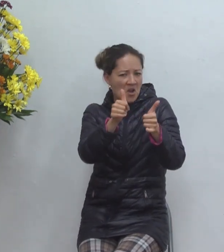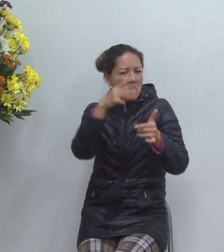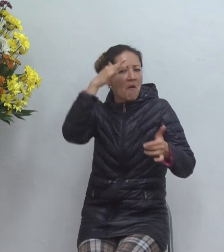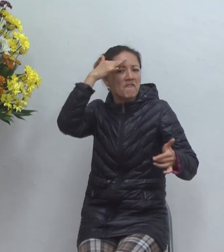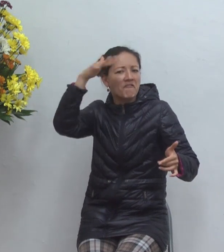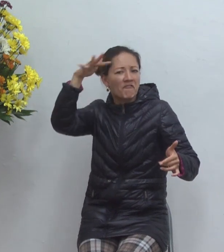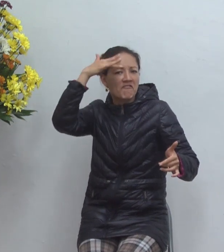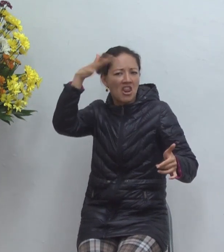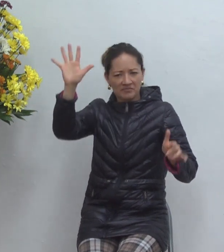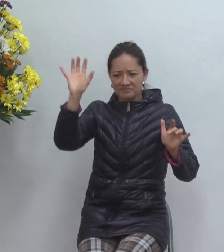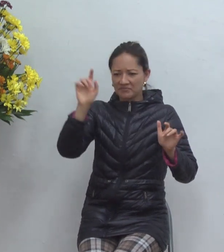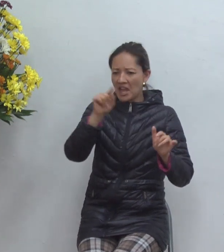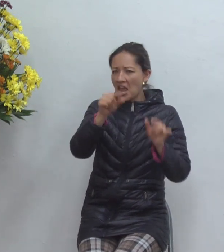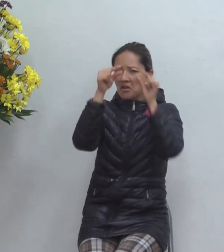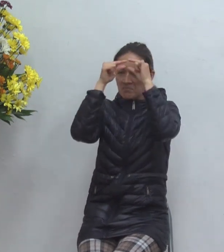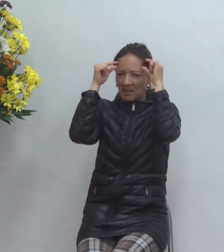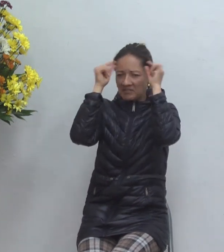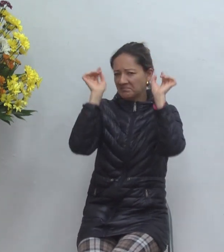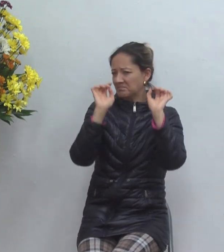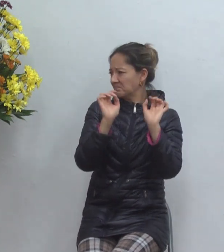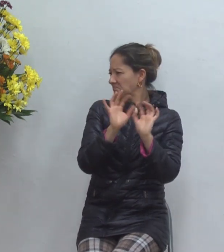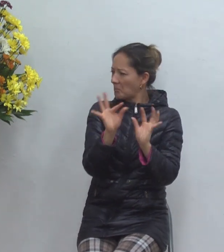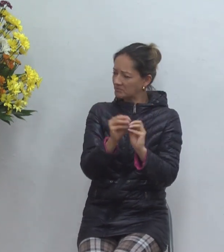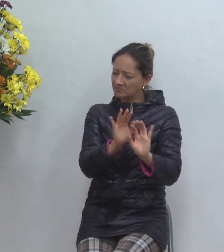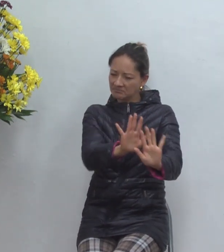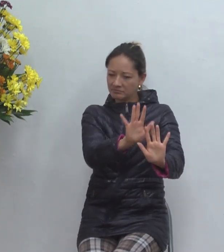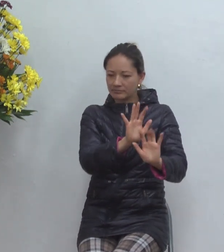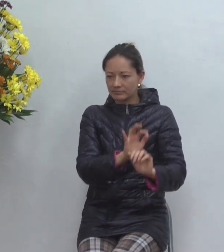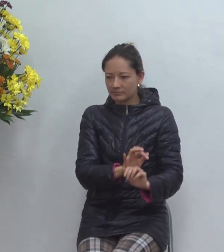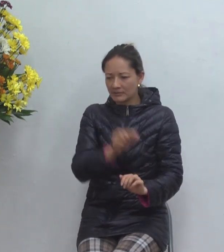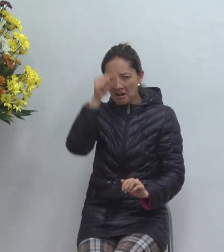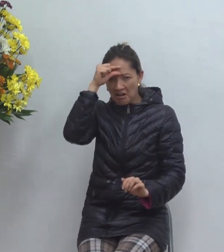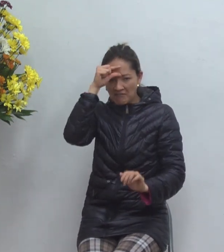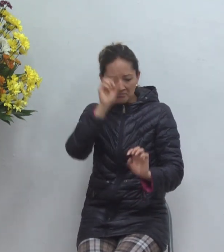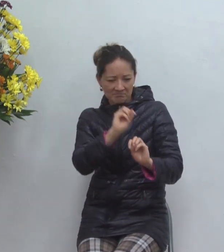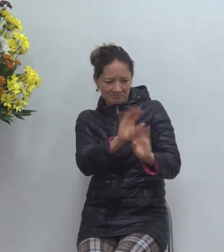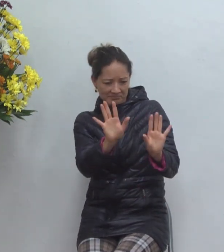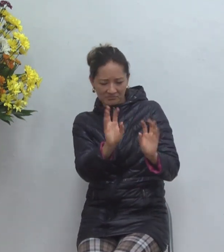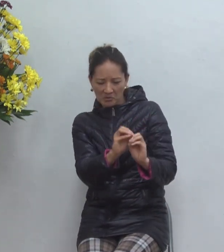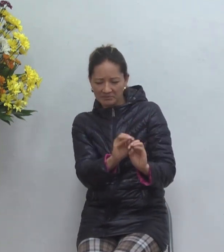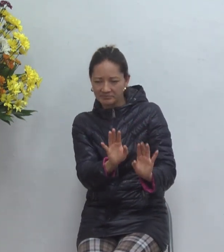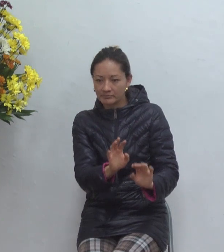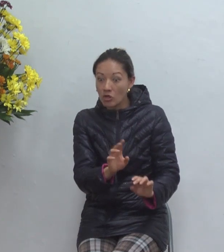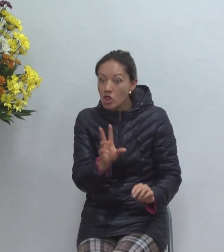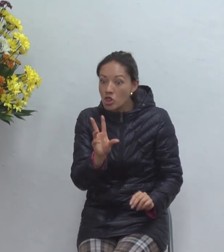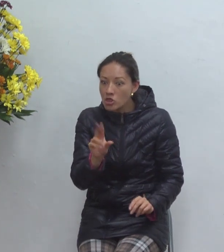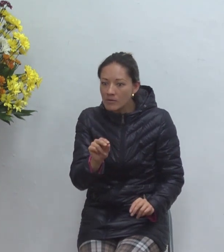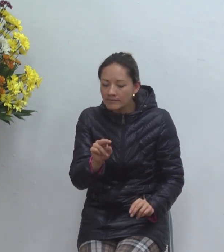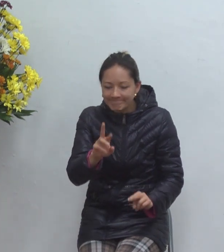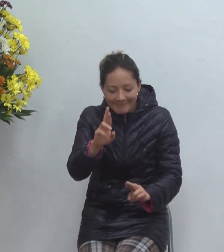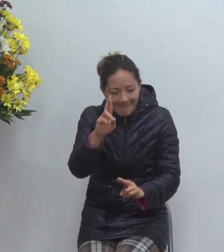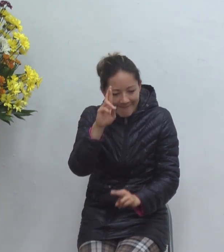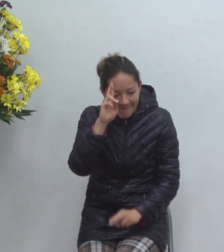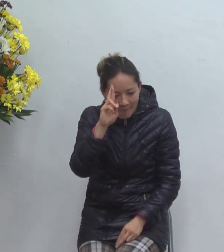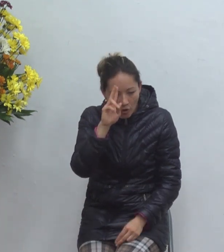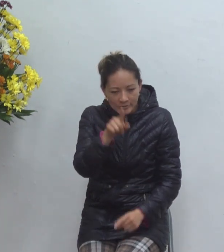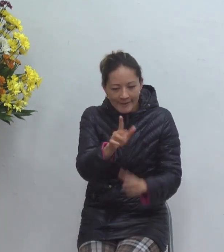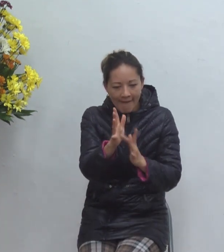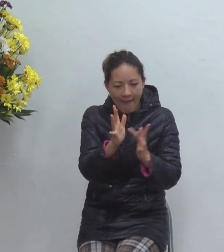es un rabí es un lo que quiera no sirve tiene que reconocerlo como el hijo de Dios y si no lo honra sabe que